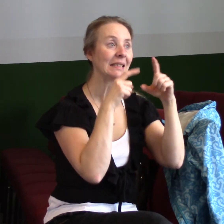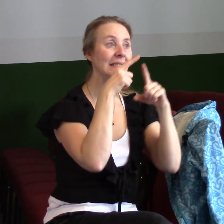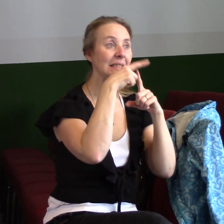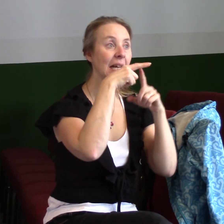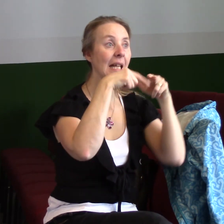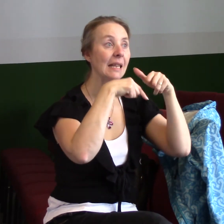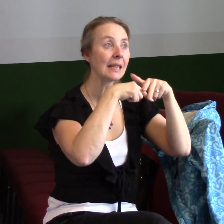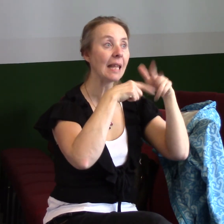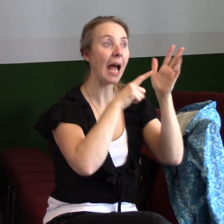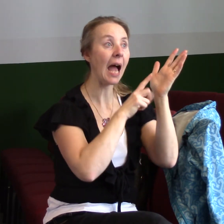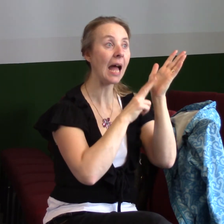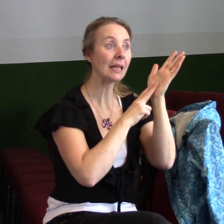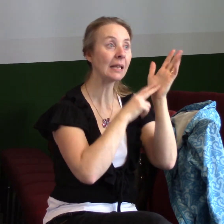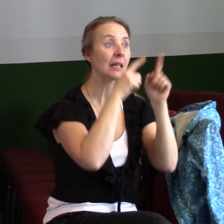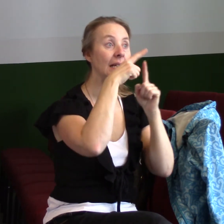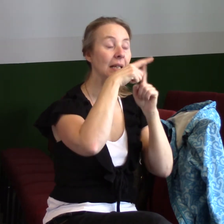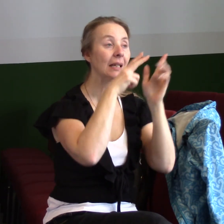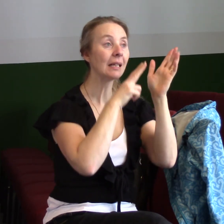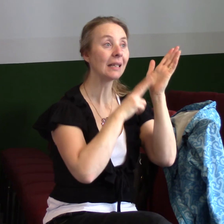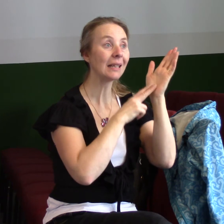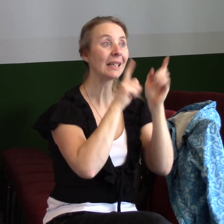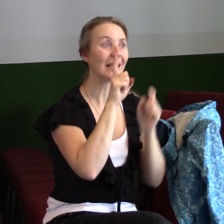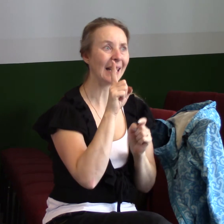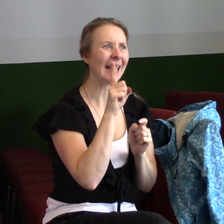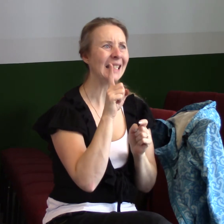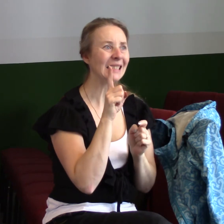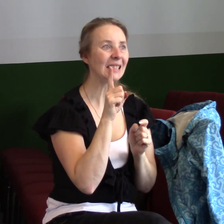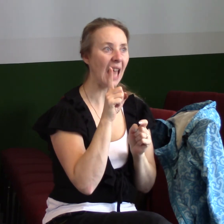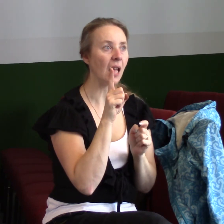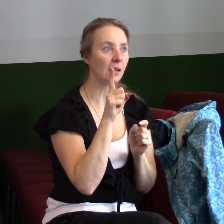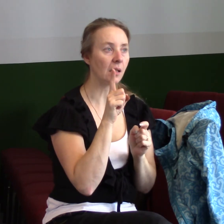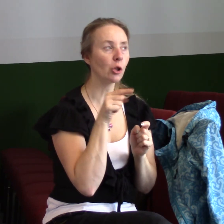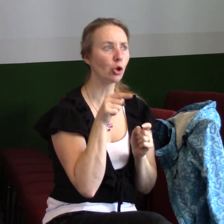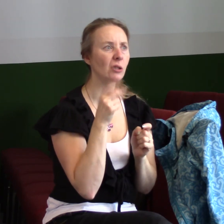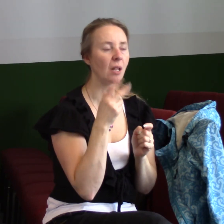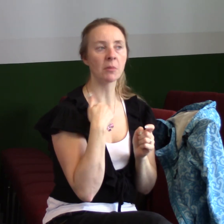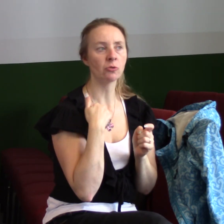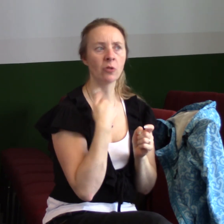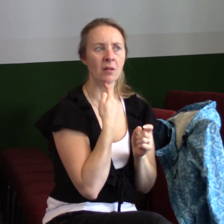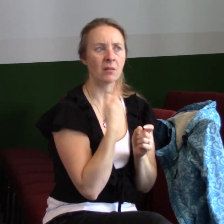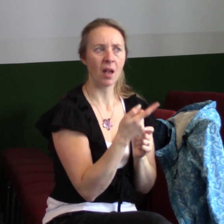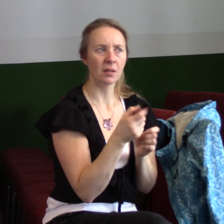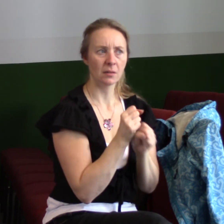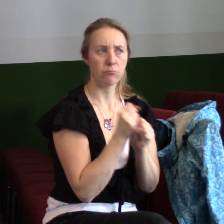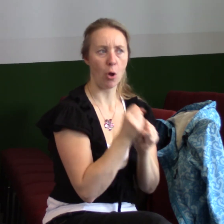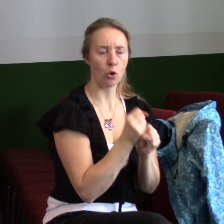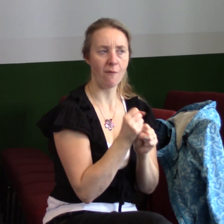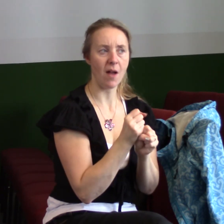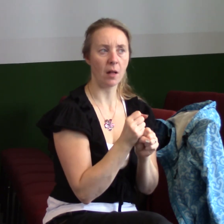zadarmo strašně moc věcí v tom smyslu, že jsem nechtěl za to zaplatit, jestli mě rozumíte. Já jsem nechtěl prostě bojovat, já jsem nechtěl obětovat,